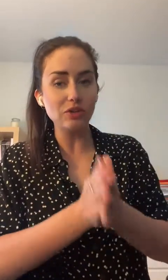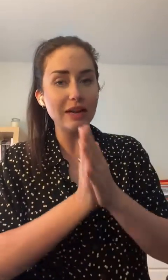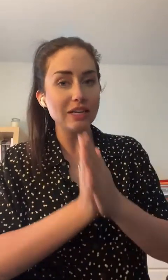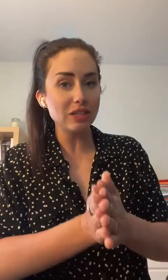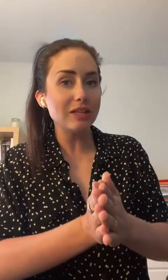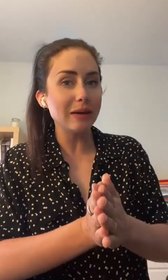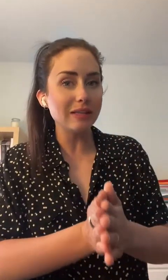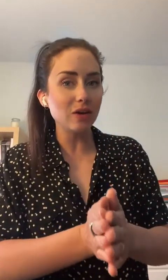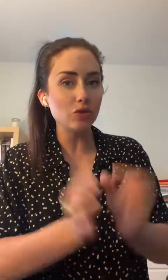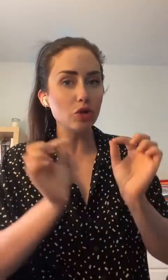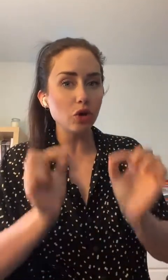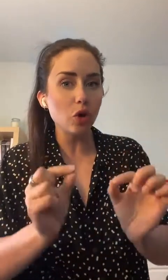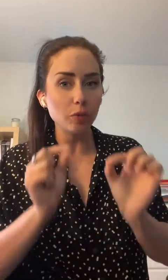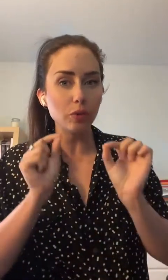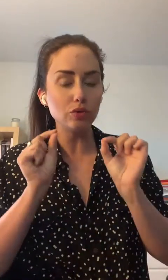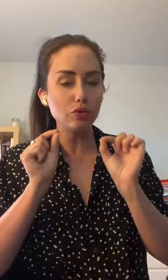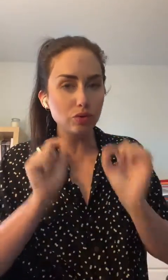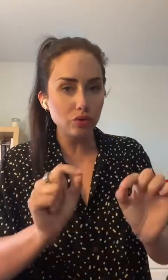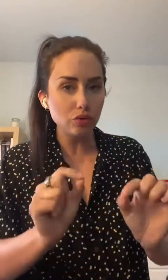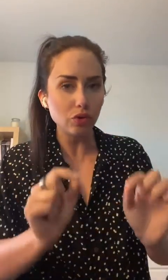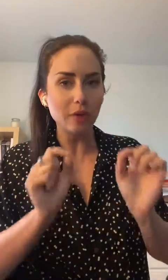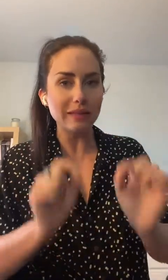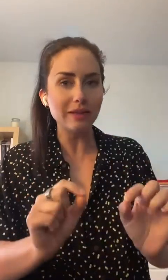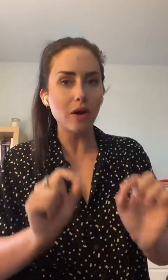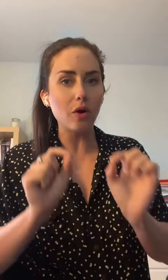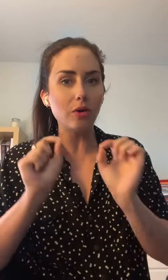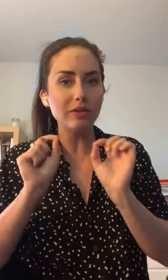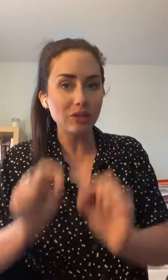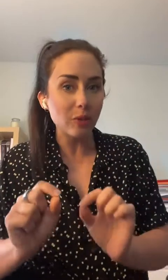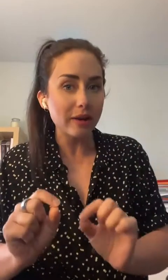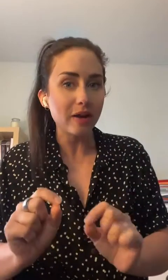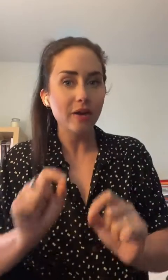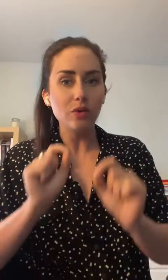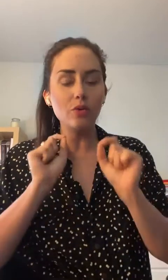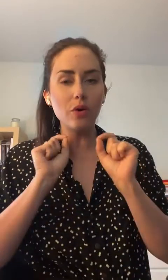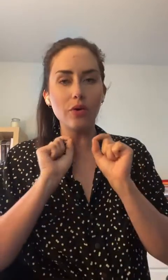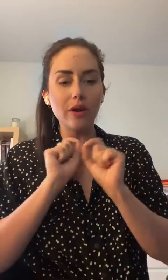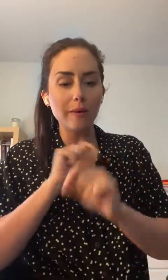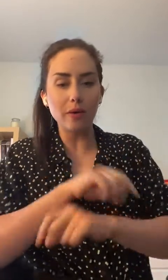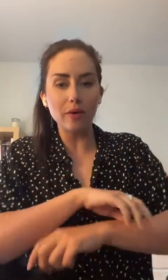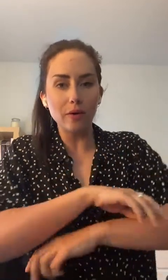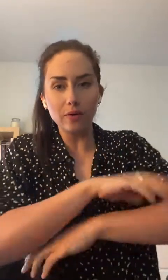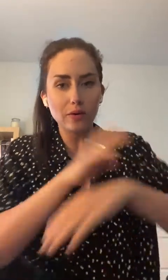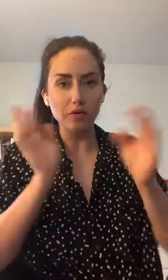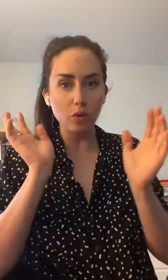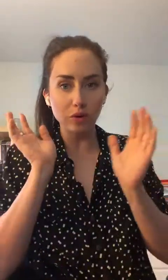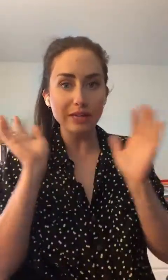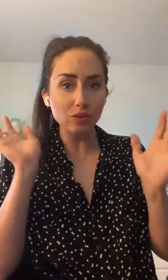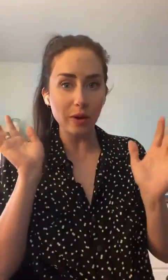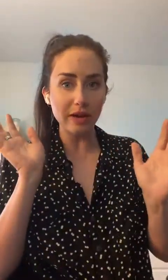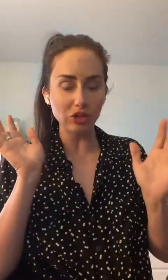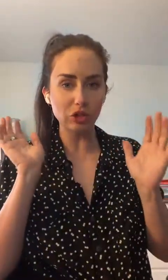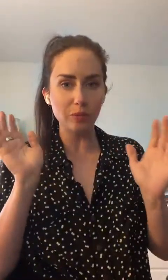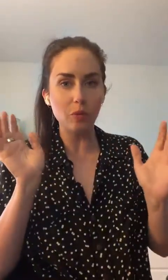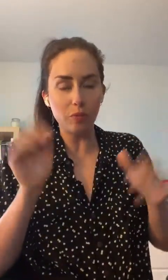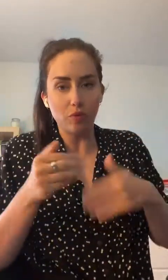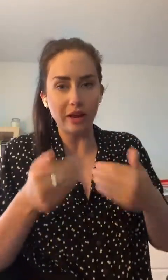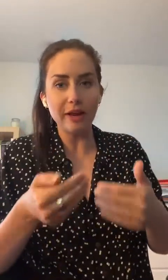qu'une lingette démaquillante ne compte pas du tout comme étant un nettoyant ou, dans le fond, un nettoyage de peau. Pour vrai,